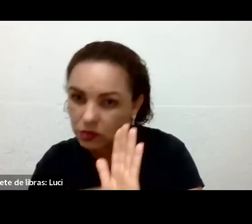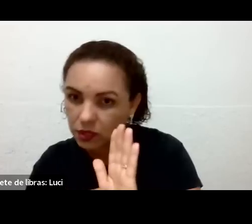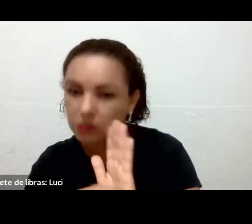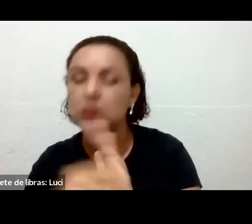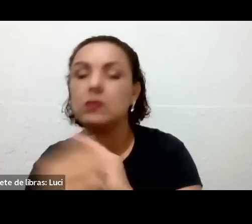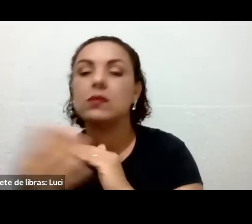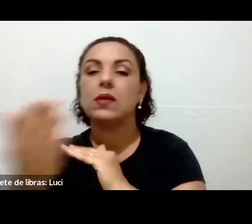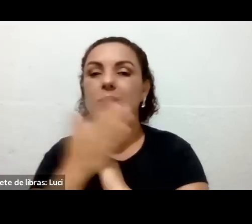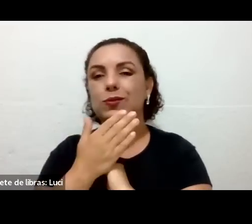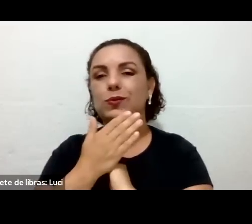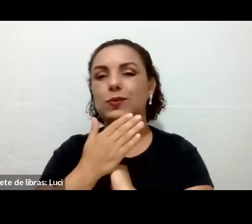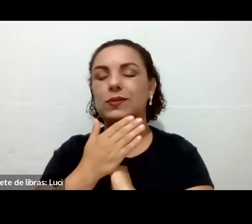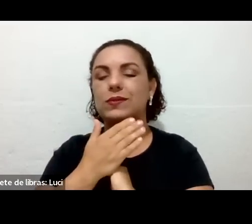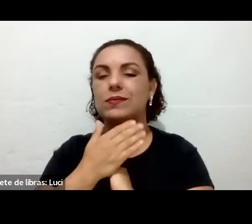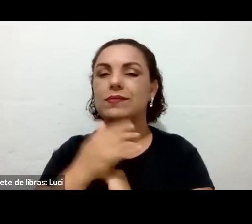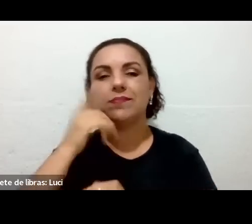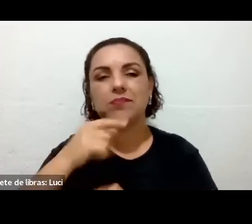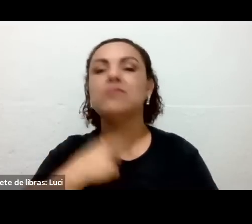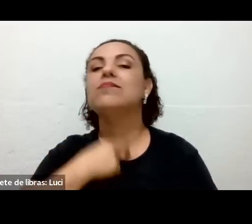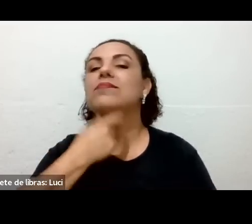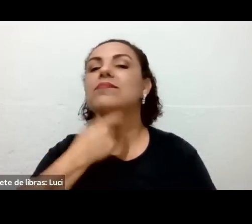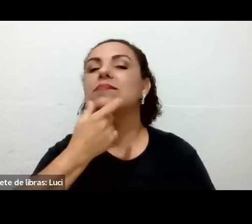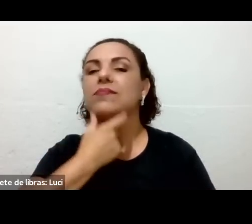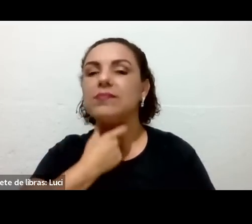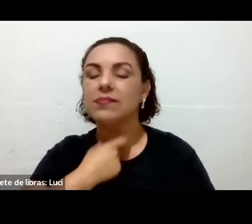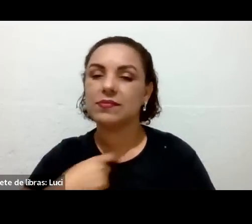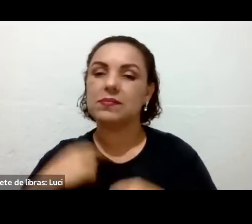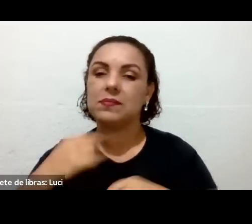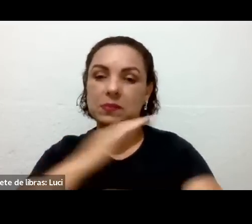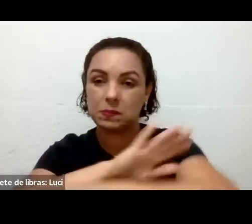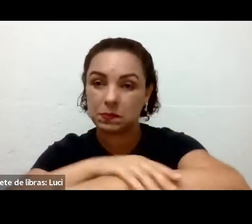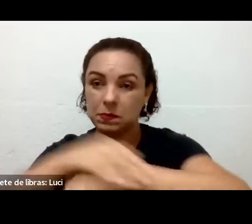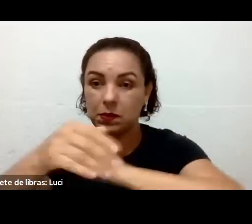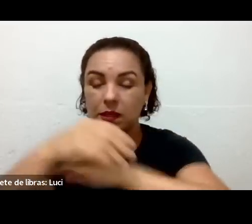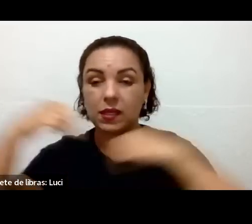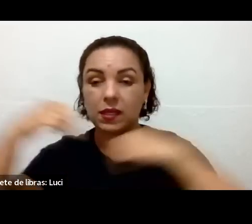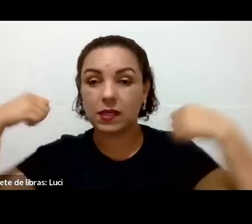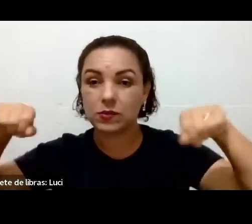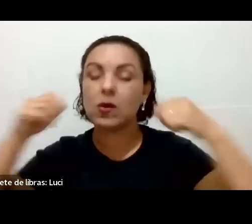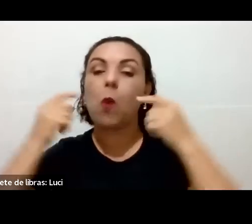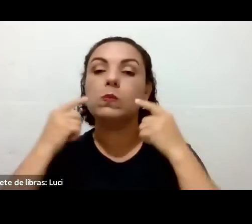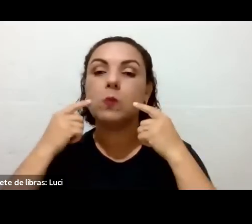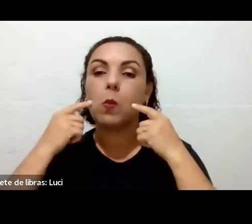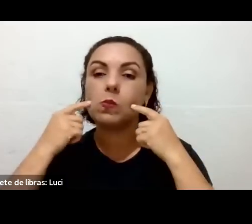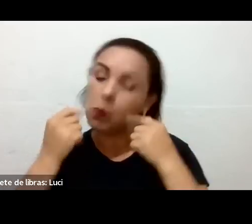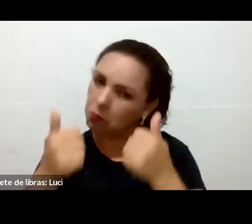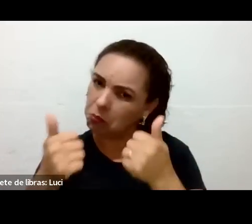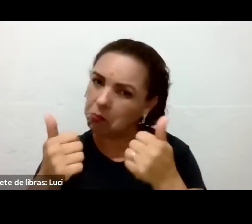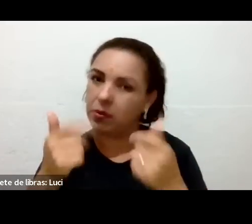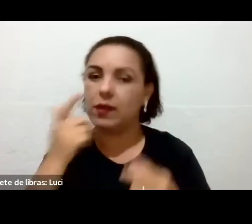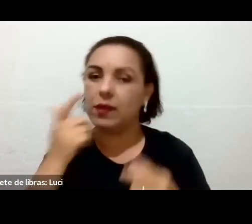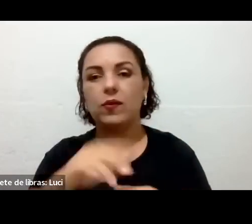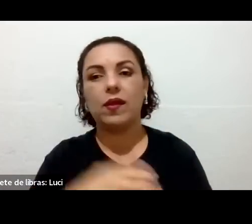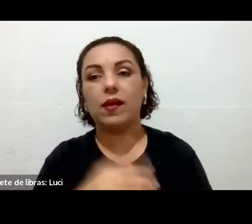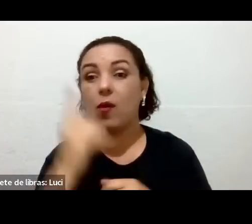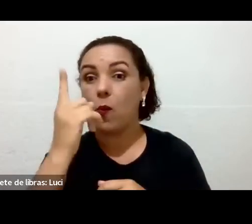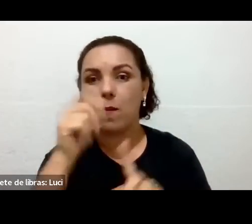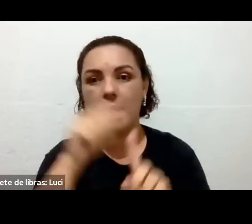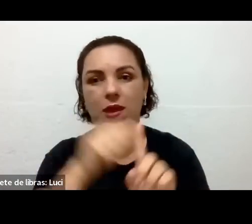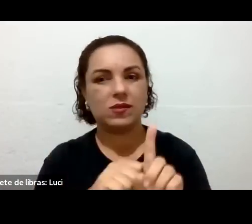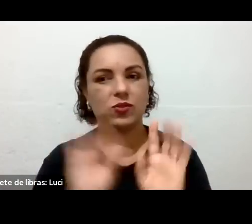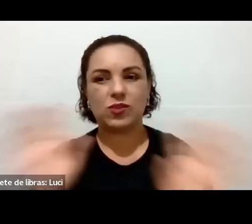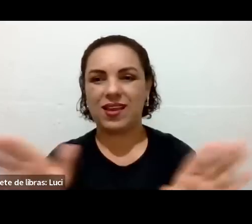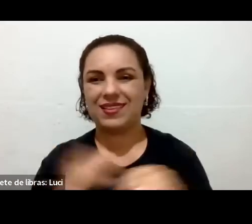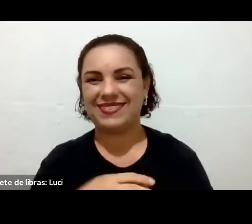tendo movimento. Ele melhorou a articulação, a mastigação, esse... Então, é isso que eu estou propondo para